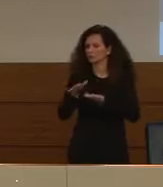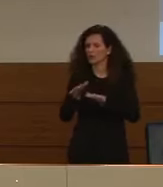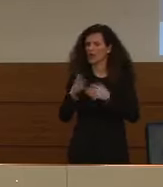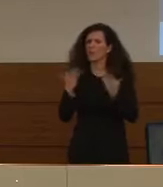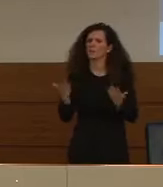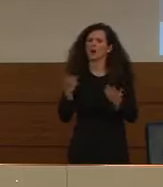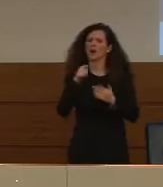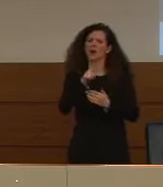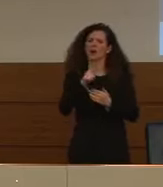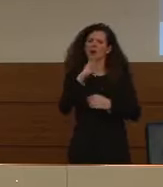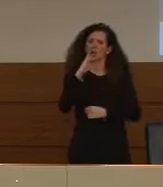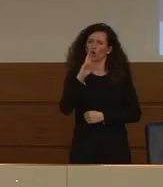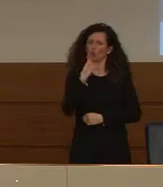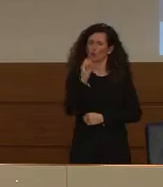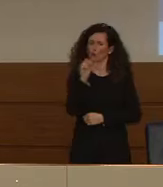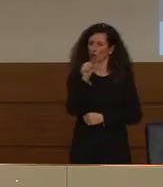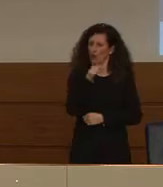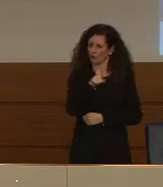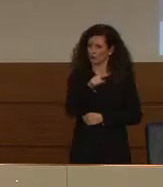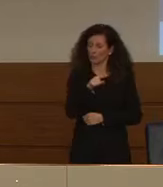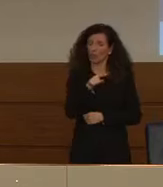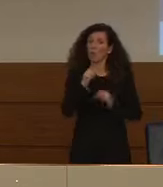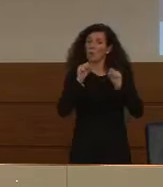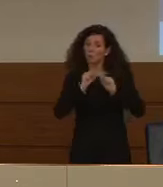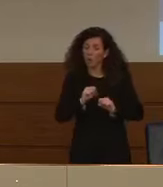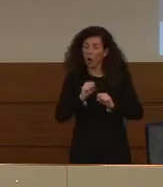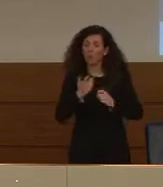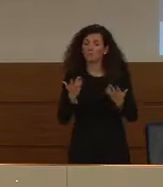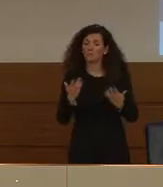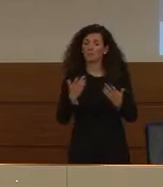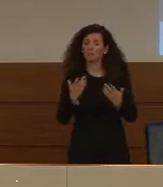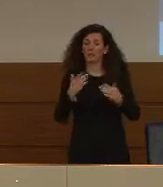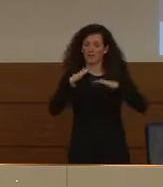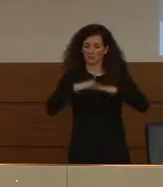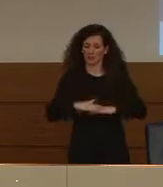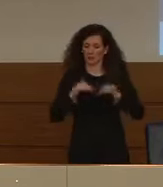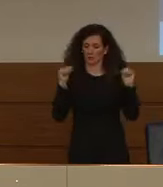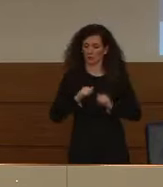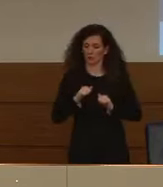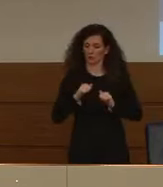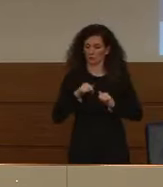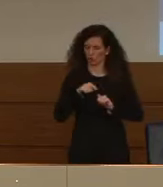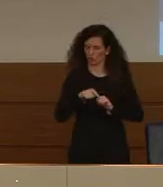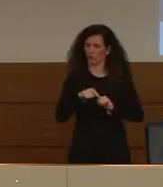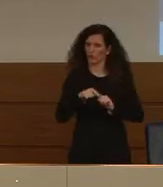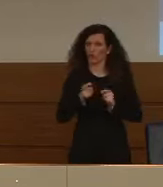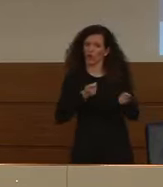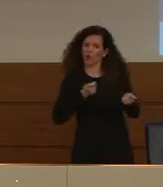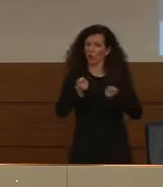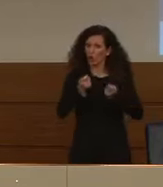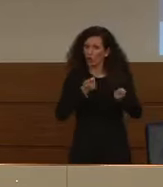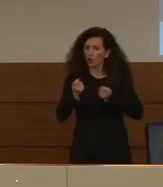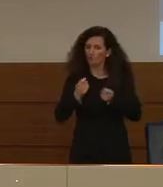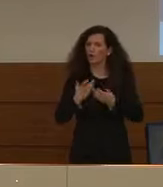C'è possibilità che il Dipartimento di Protezione Civile possa coordinare o in qualche modo dare una mano